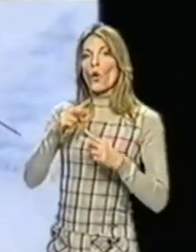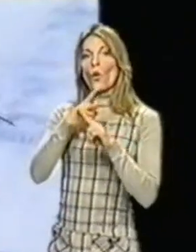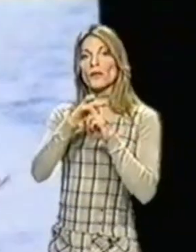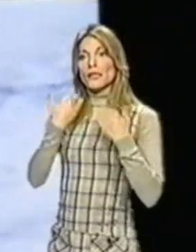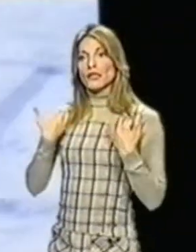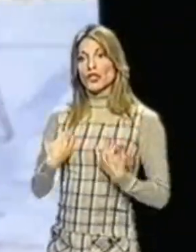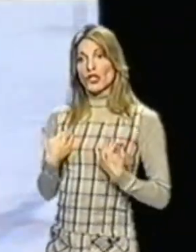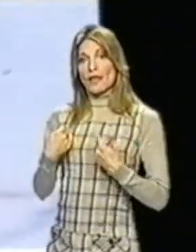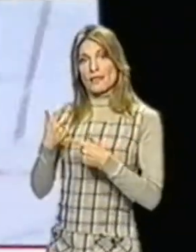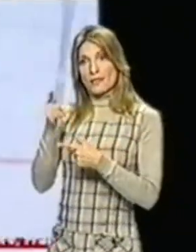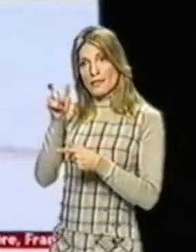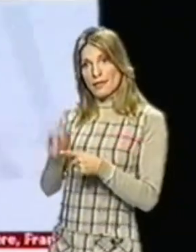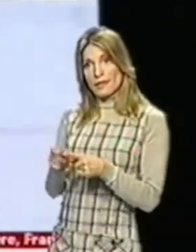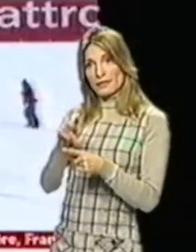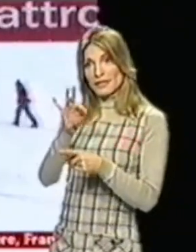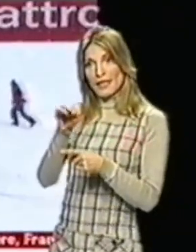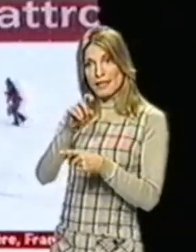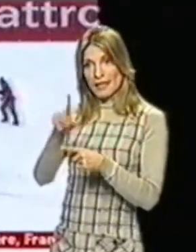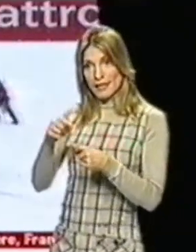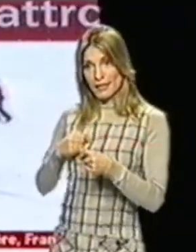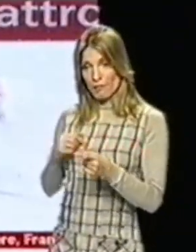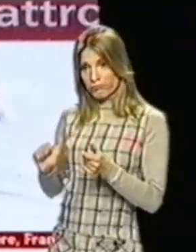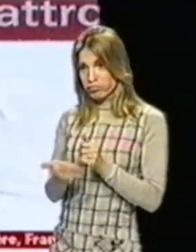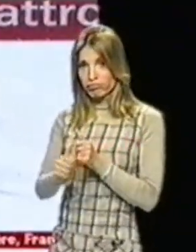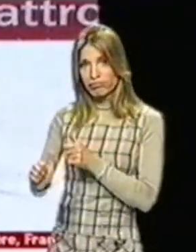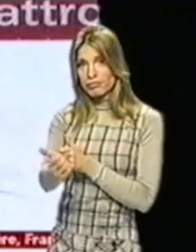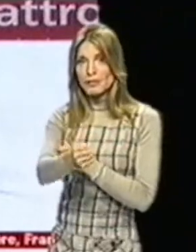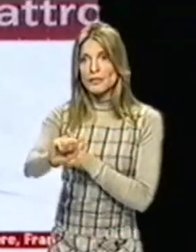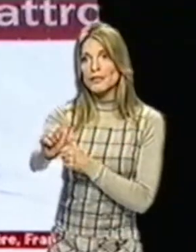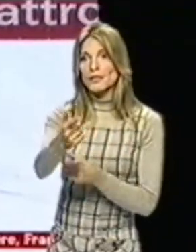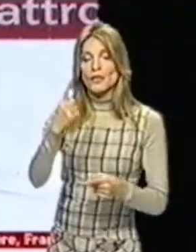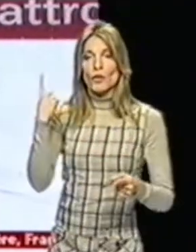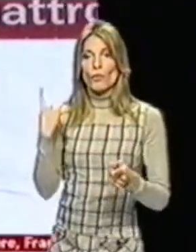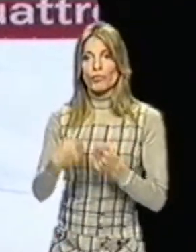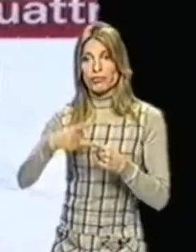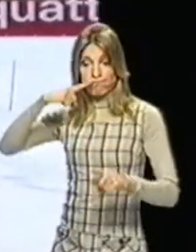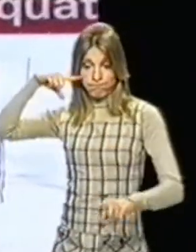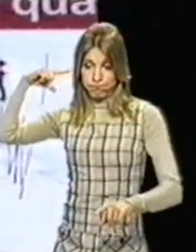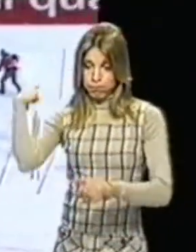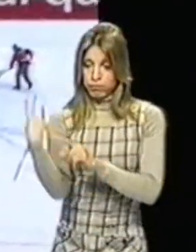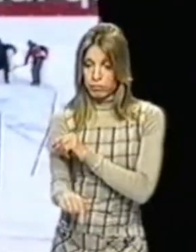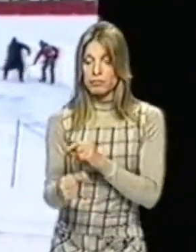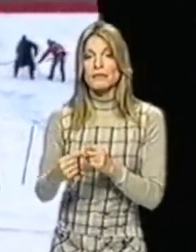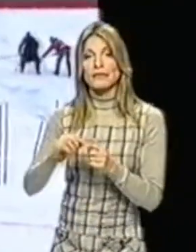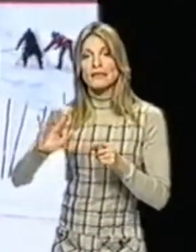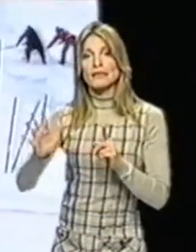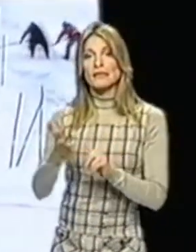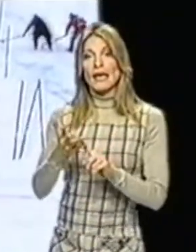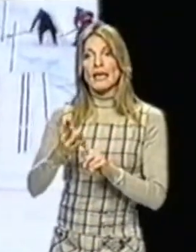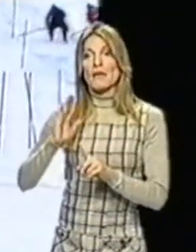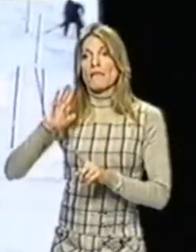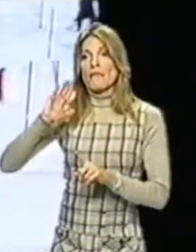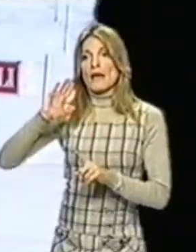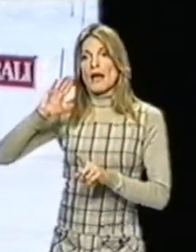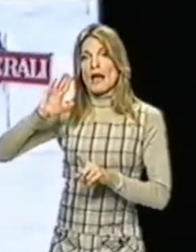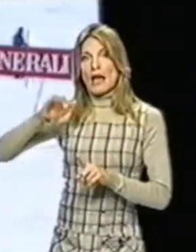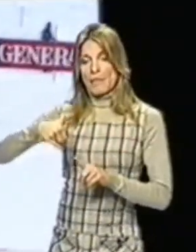super combiné une épreuve qui associe une descente et un slalom spécial cinquième après la descente elle a profité des erreurs des grandes